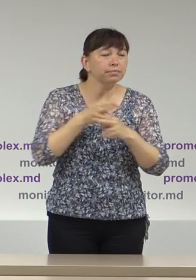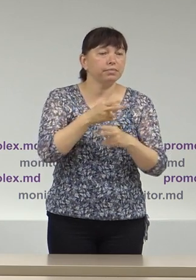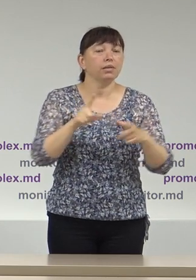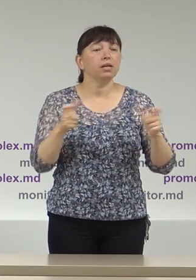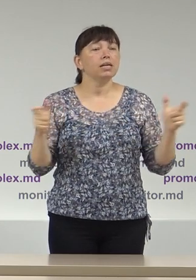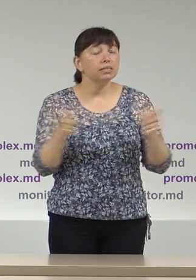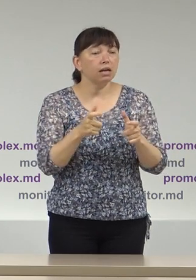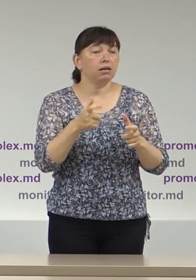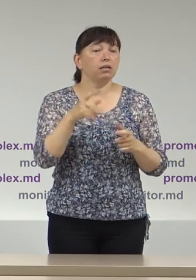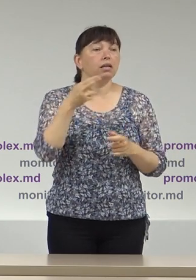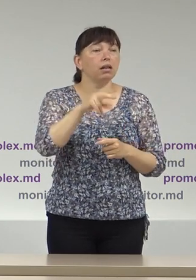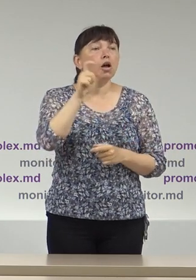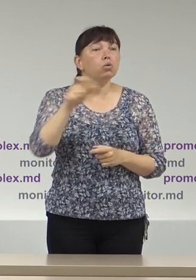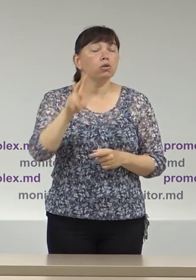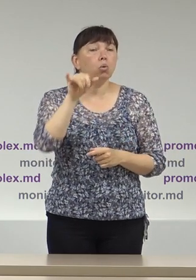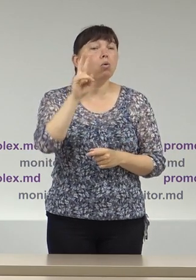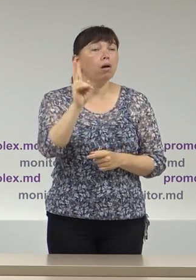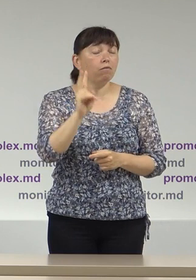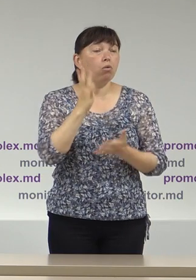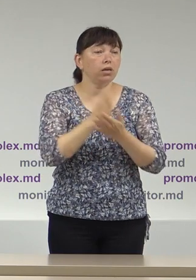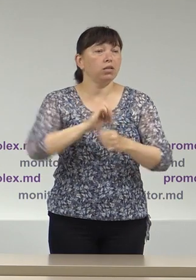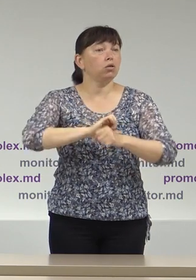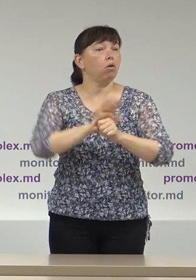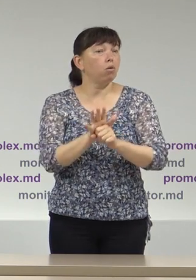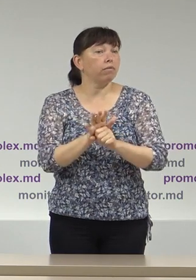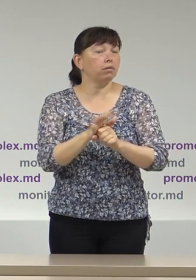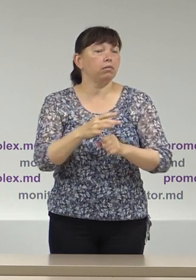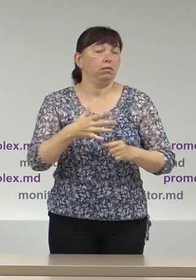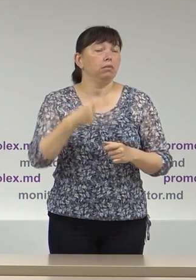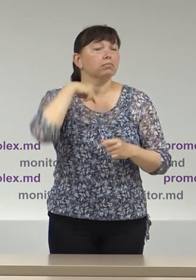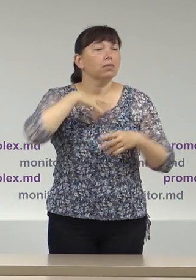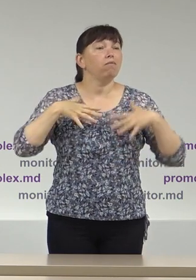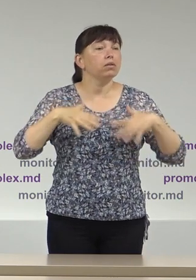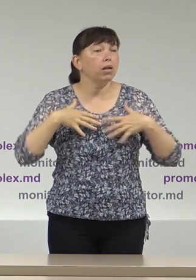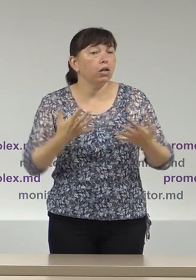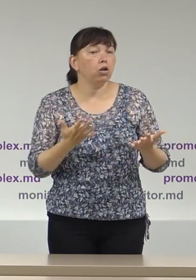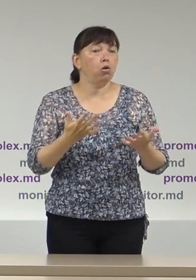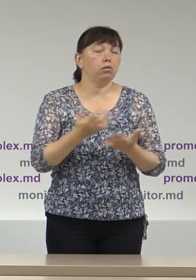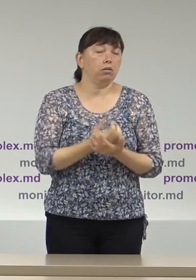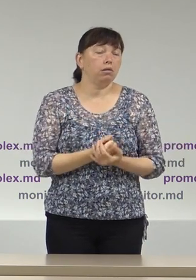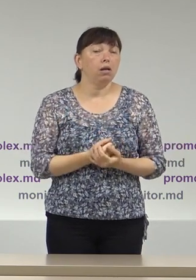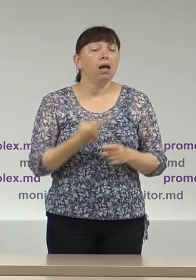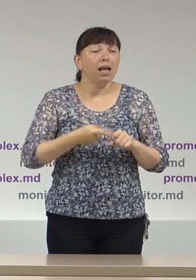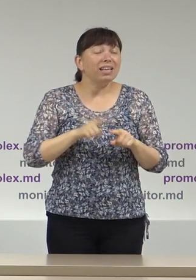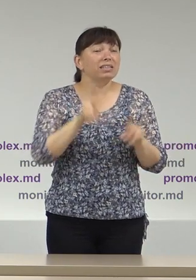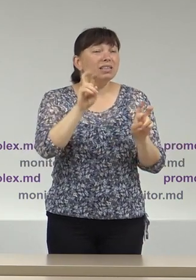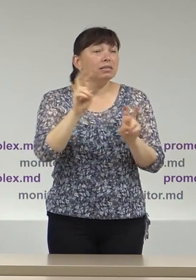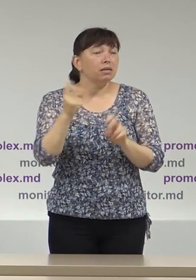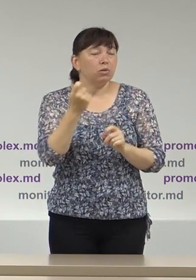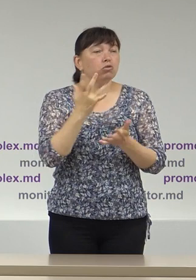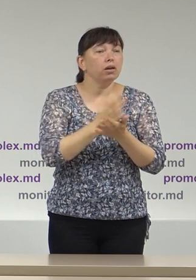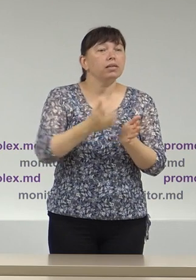pentru alegătorii care manifestă simptome ale infecției respiratorii acute. Deci, reamintim, aceste aspecte au fost